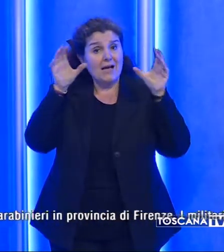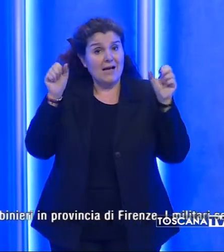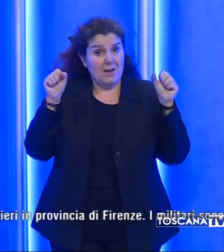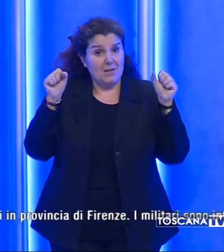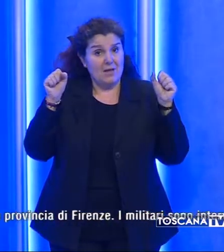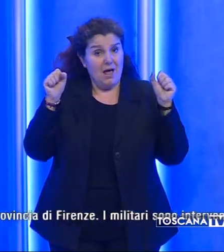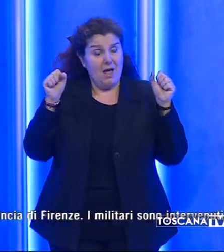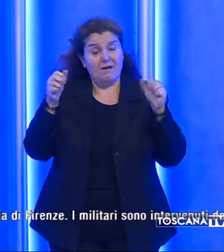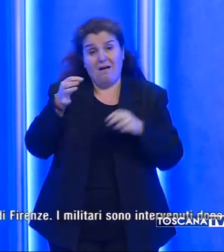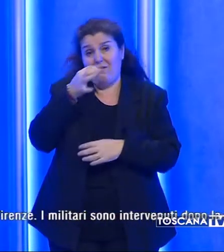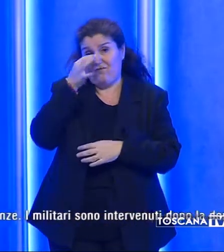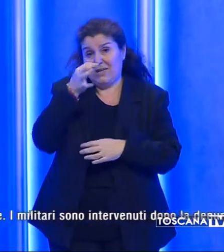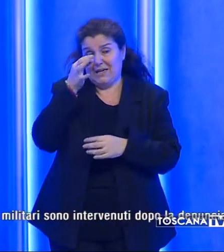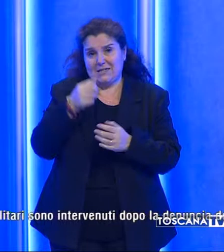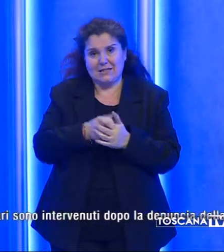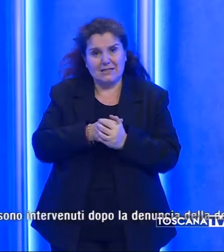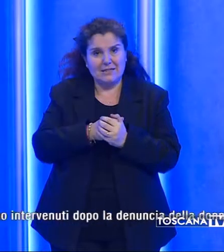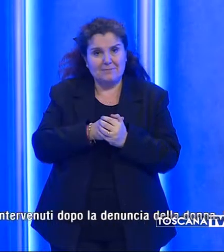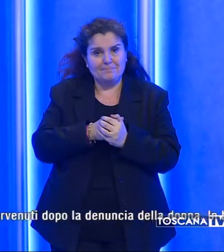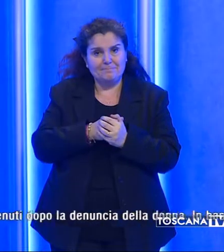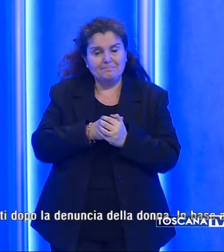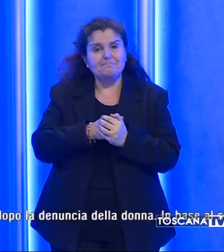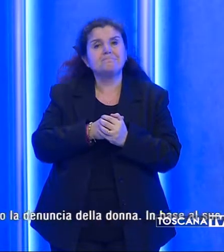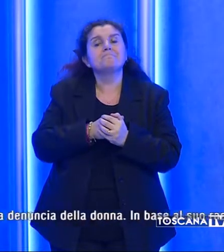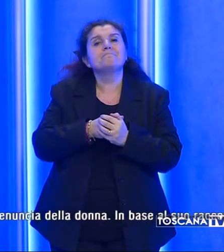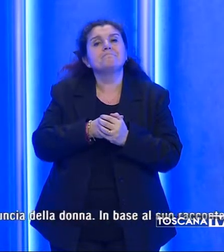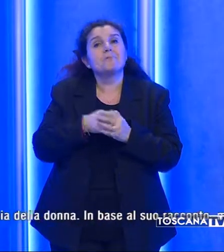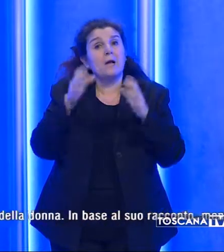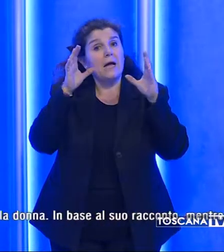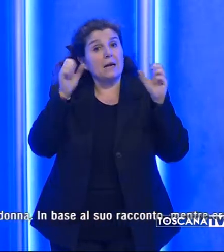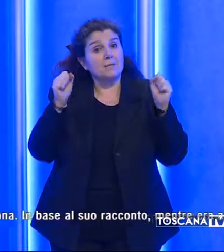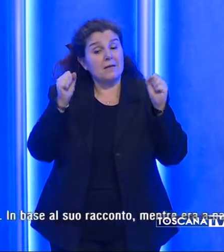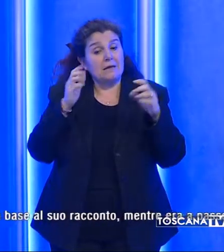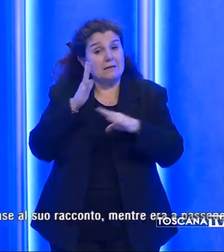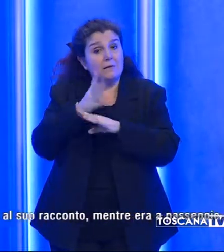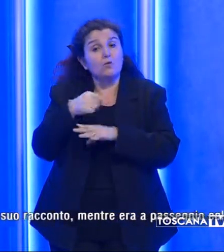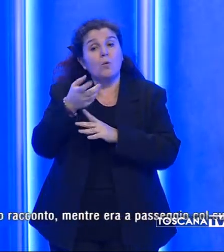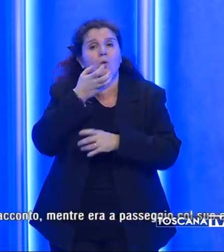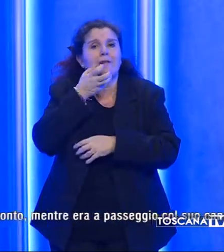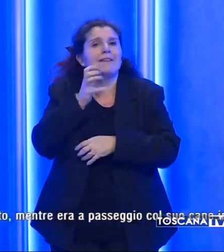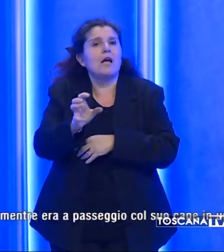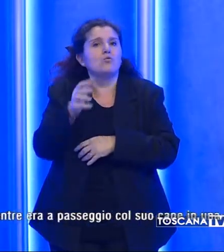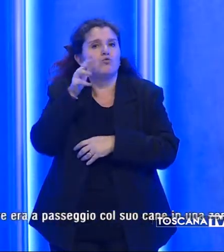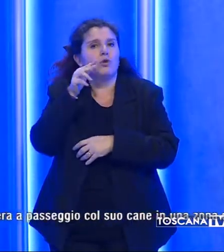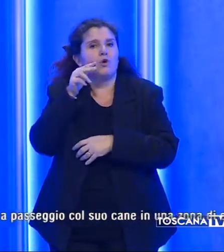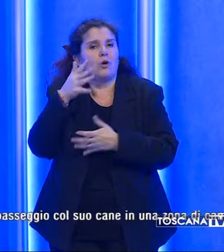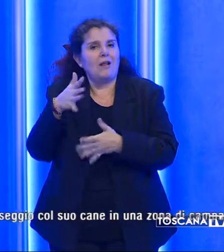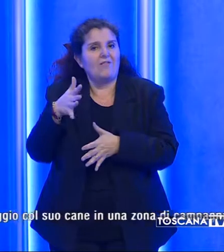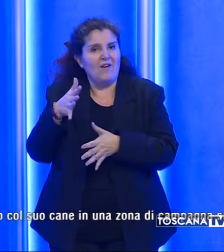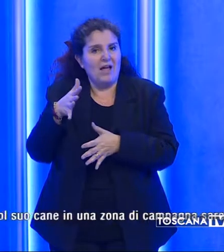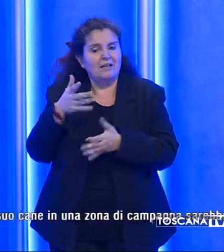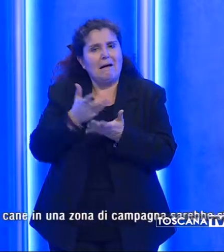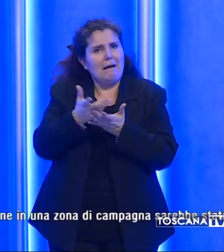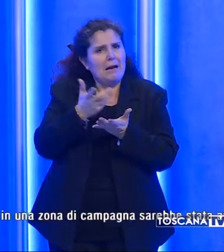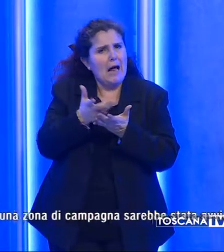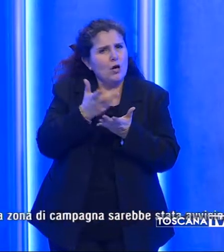in provincia di Firenze. I militari sono intervenuti dopo la denuncia della donna che ha